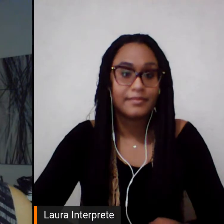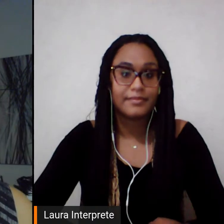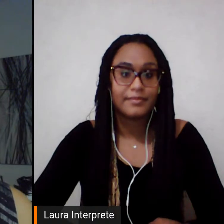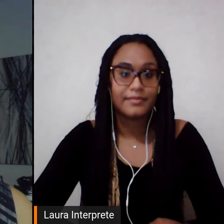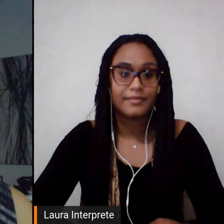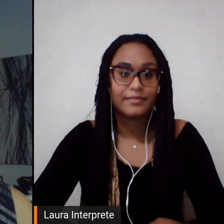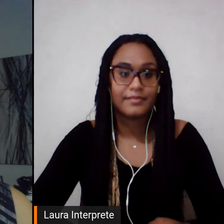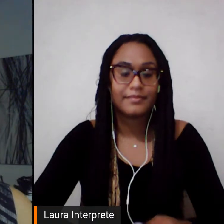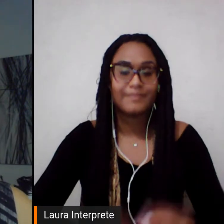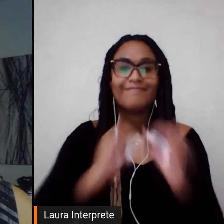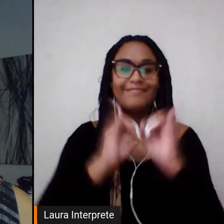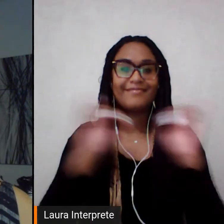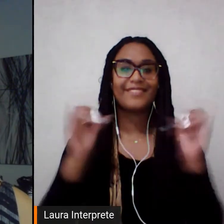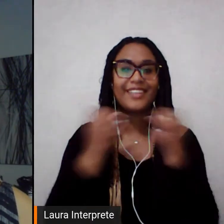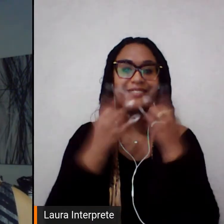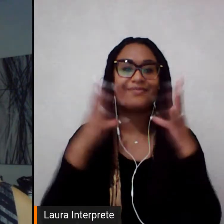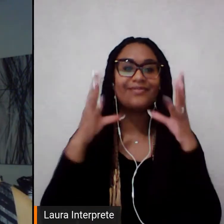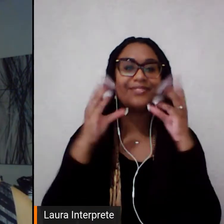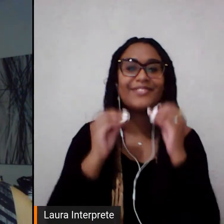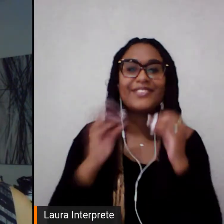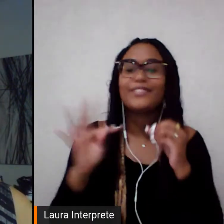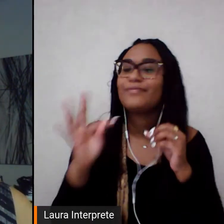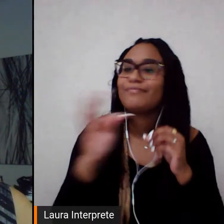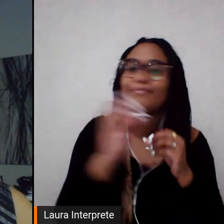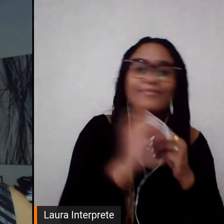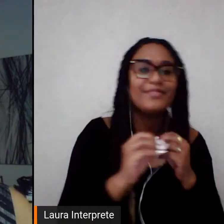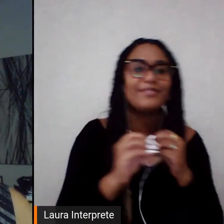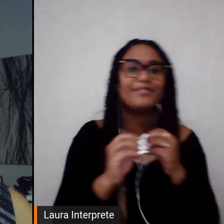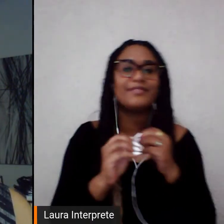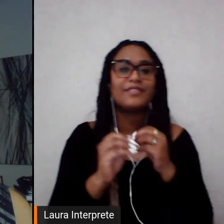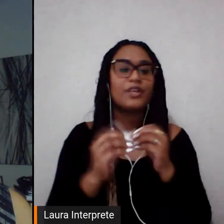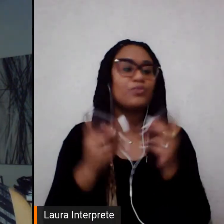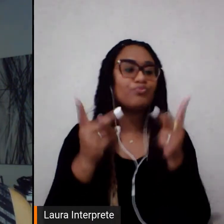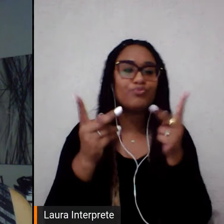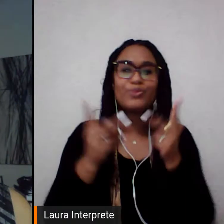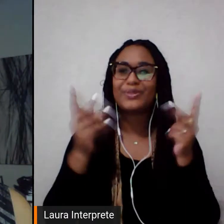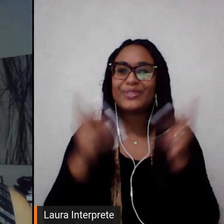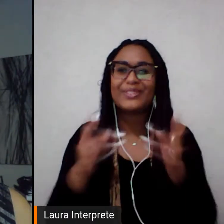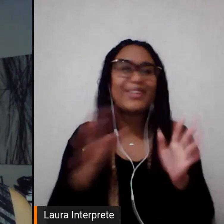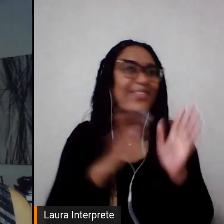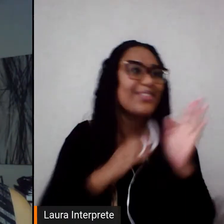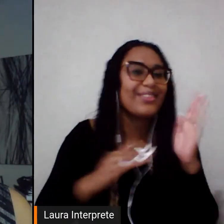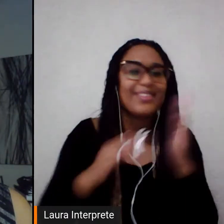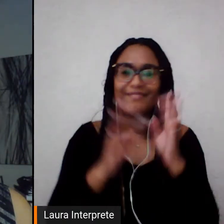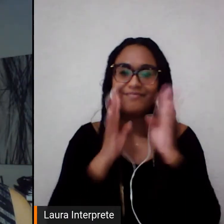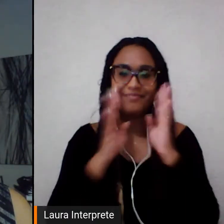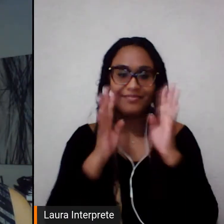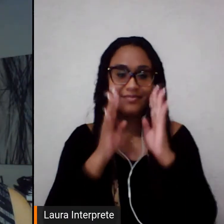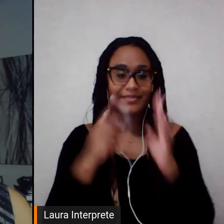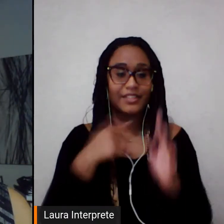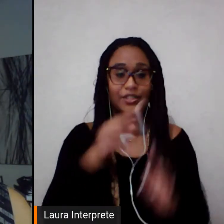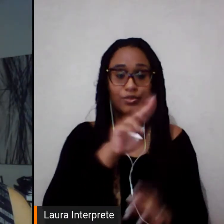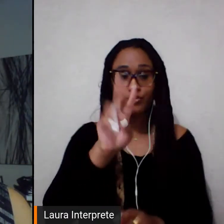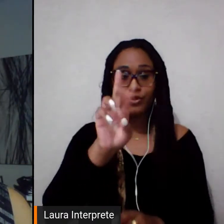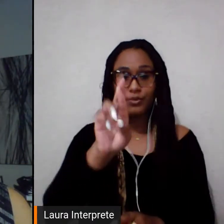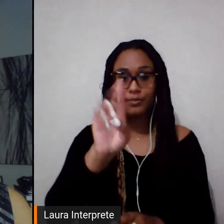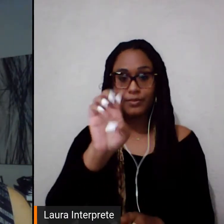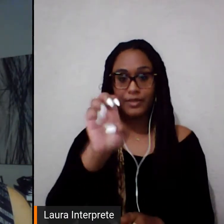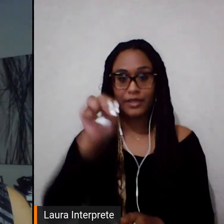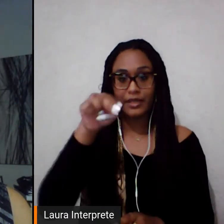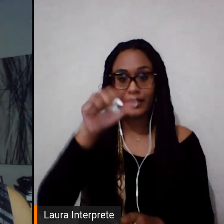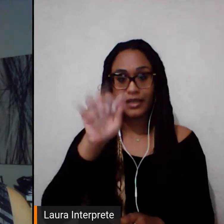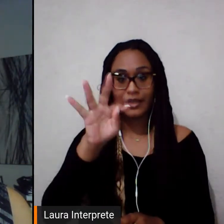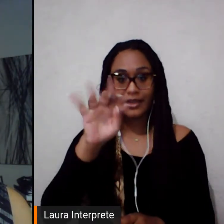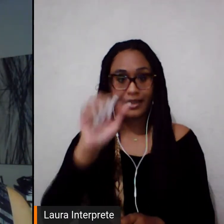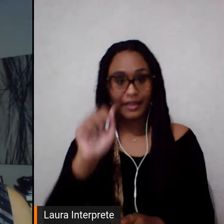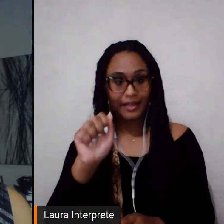Olá, boa noite a todos, todas e todes. Meu nome é Renata Mota, diretora executiva do